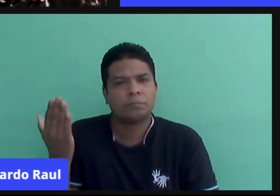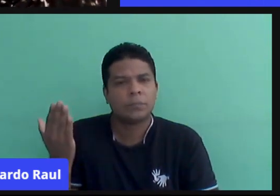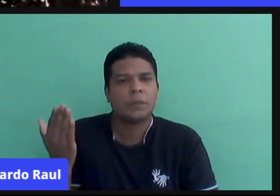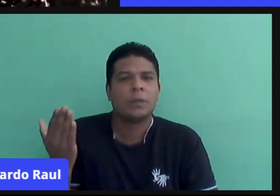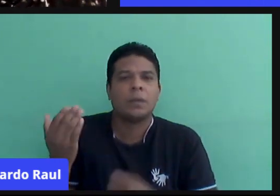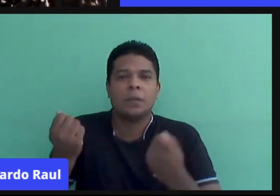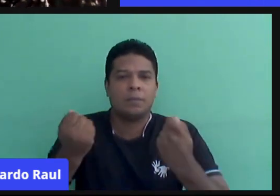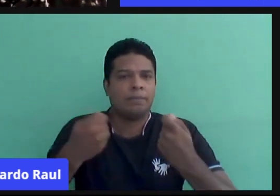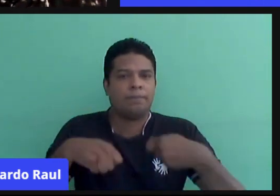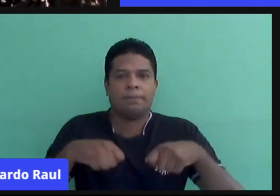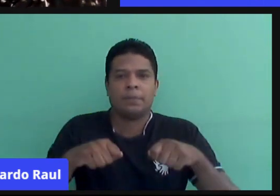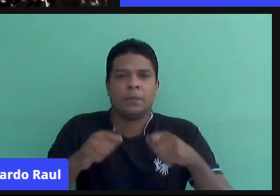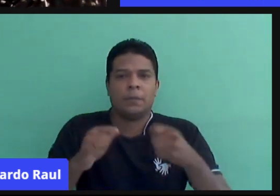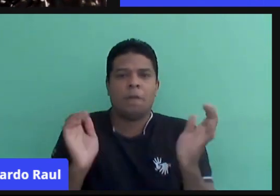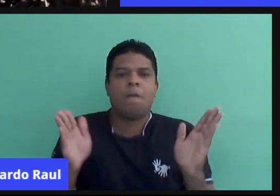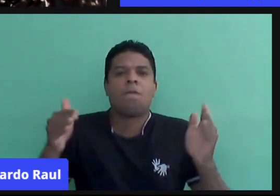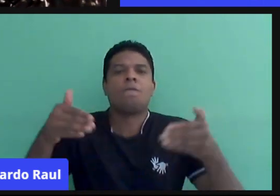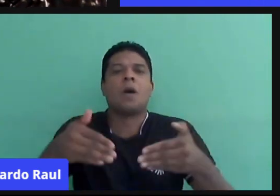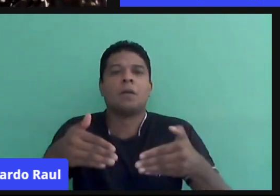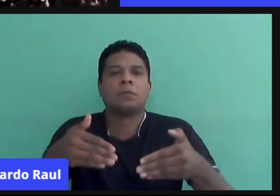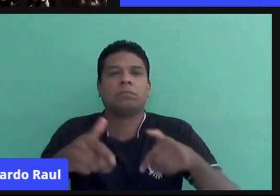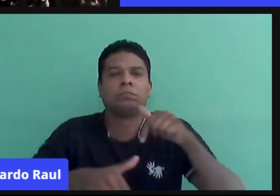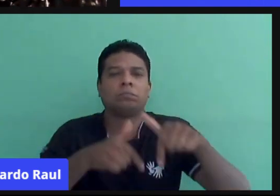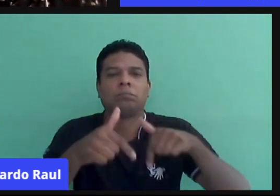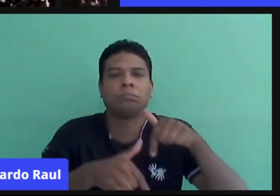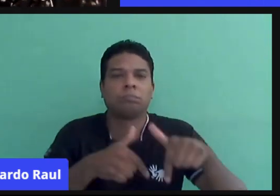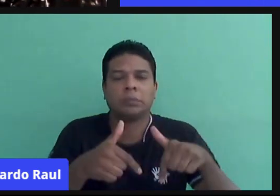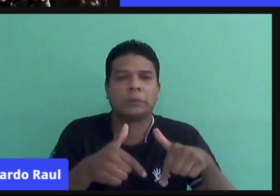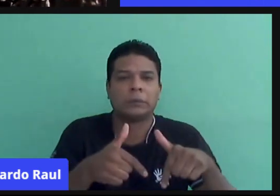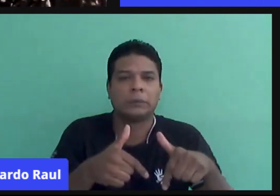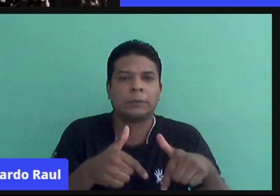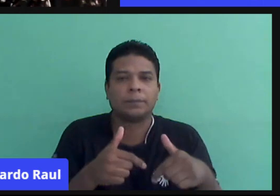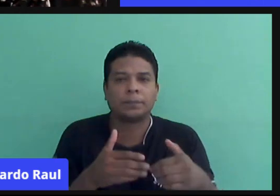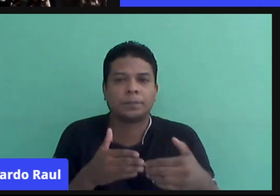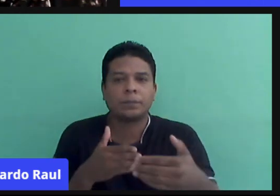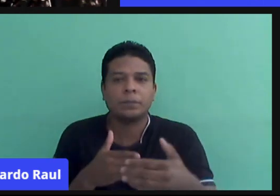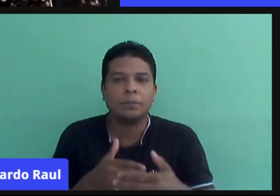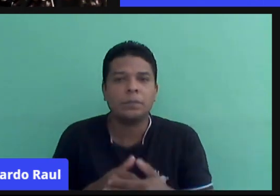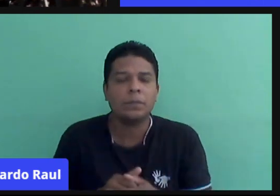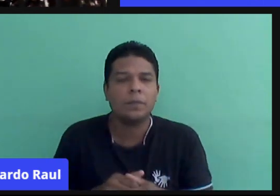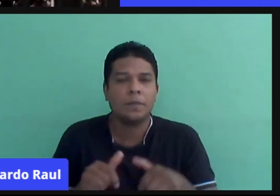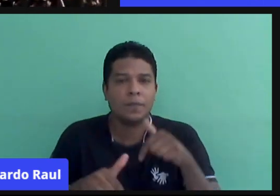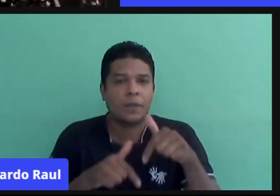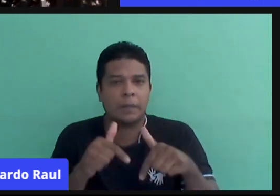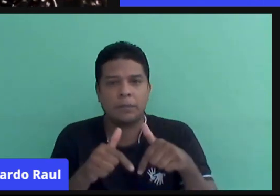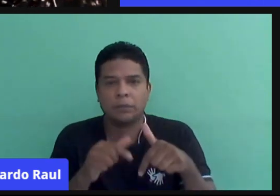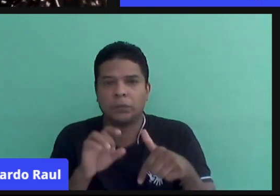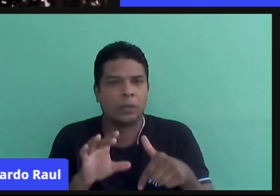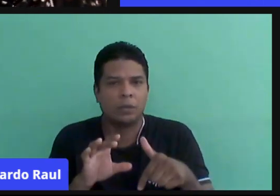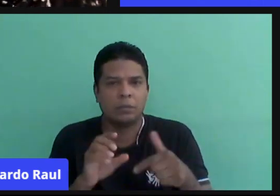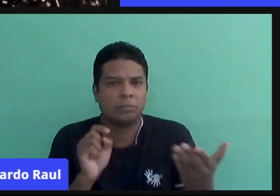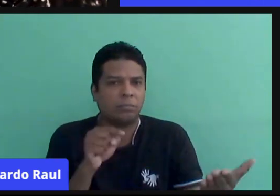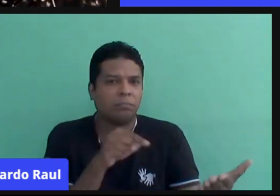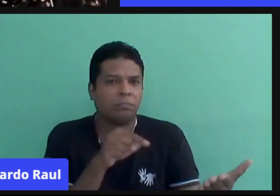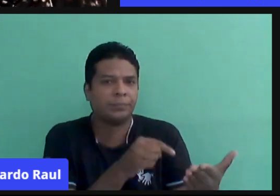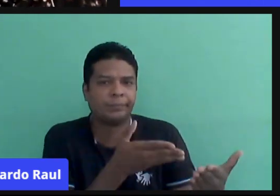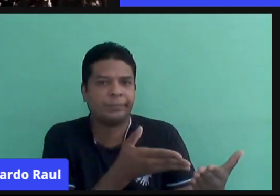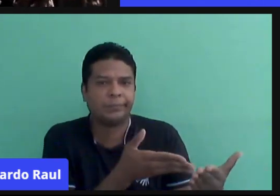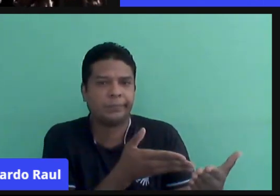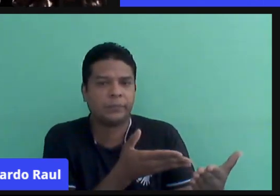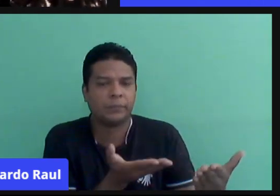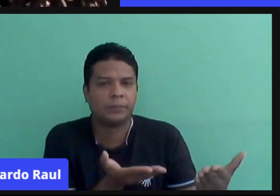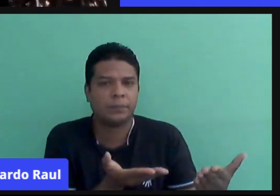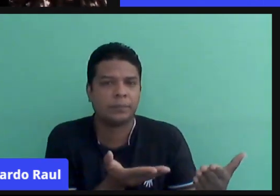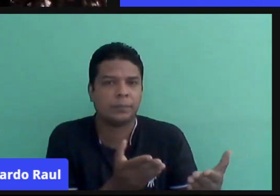preciso focar o meu trabalho ou restringir, acho que essa é a palavra, o meu trabalho, somente é esse material, né?